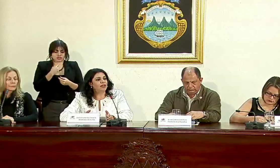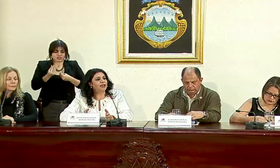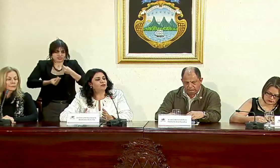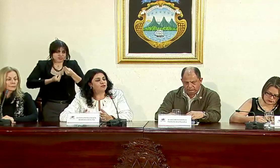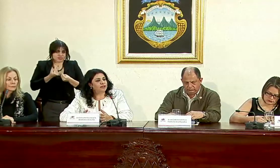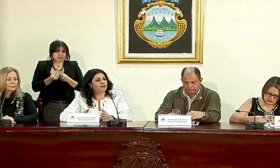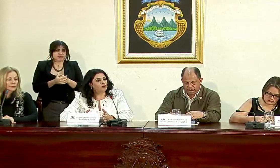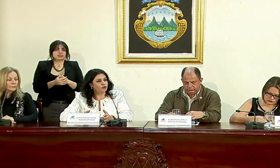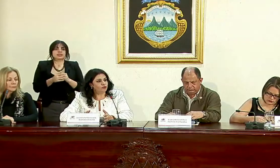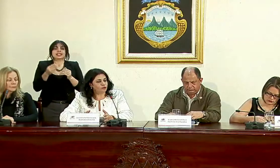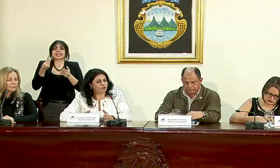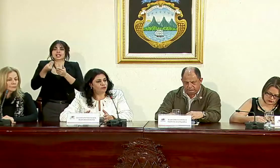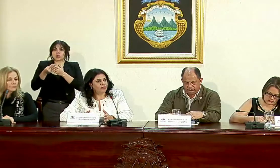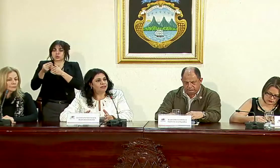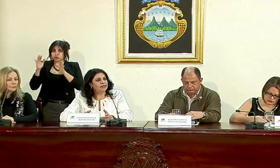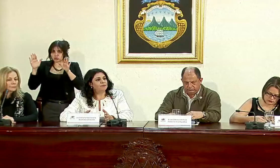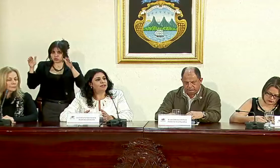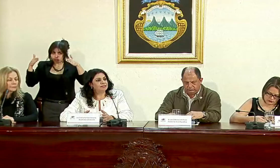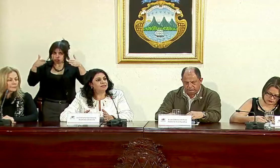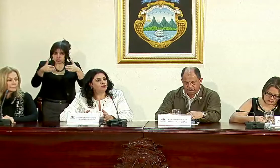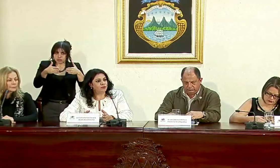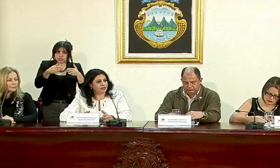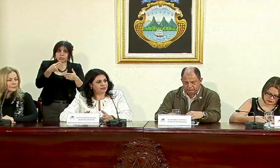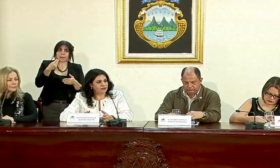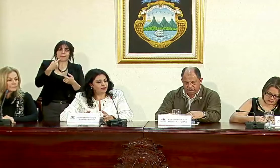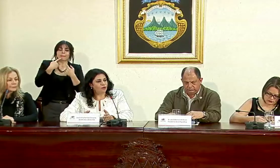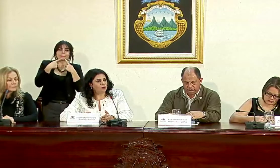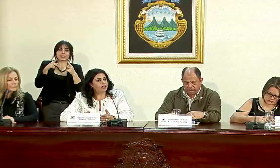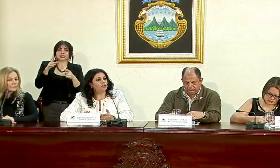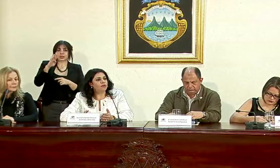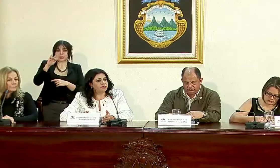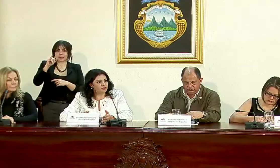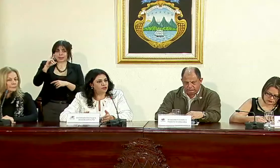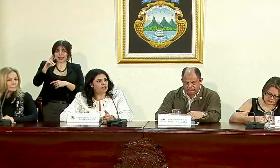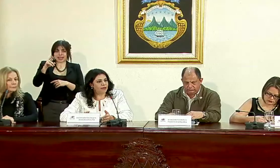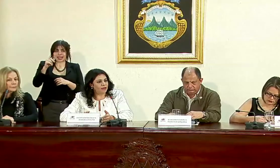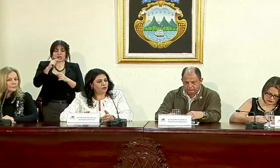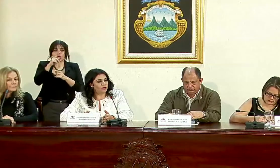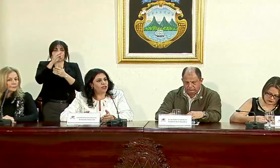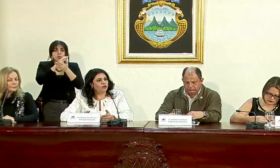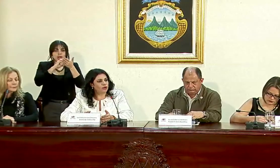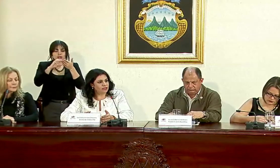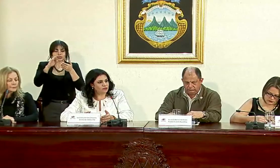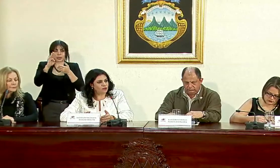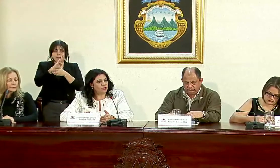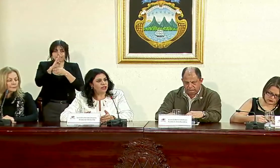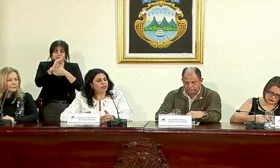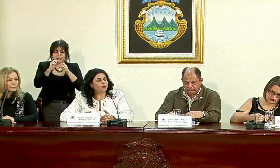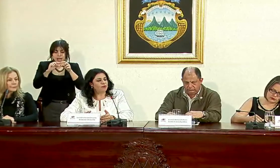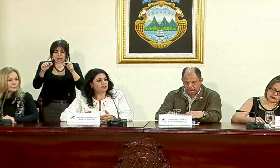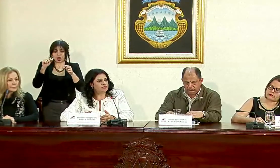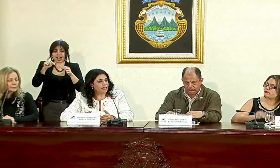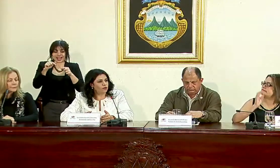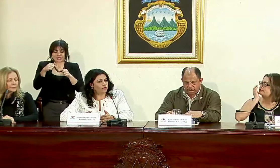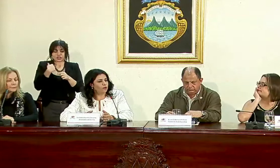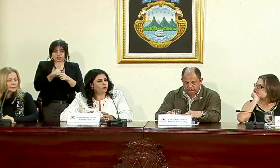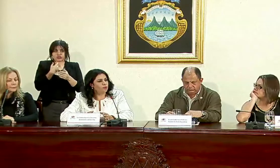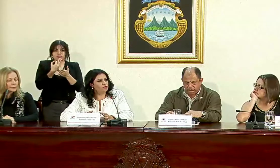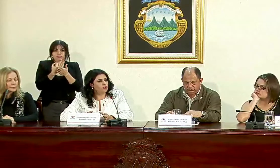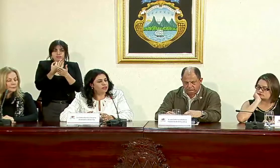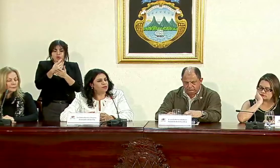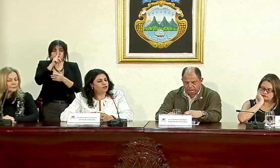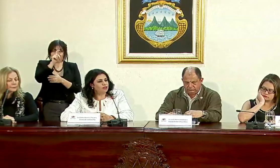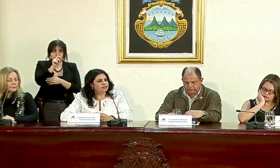reencauzar recursos del empréstito BID con una no objeción del banco y con eso hemos financiado